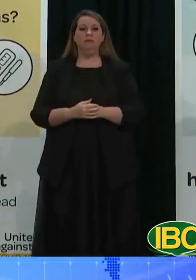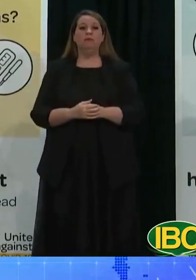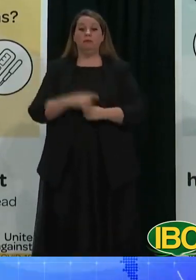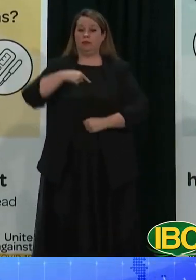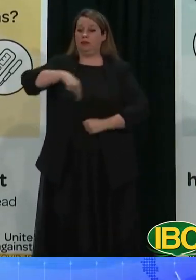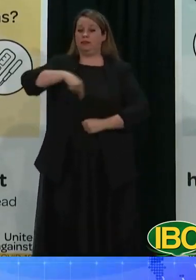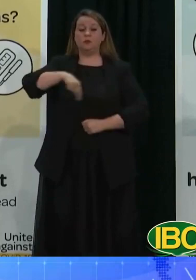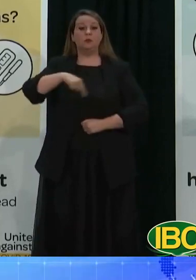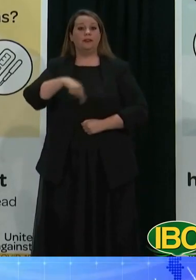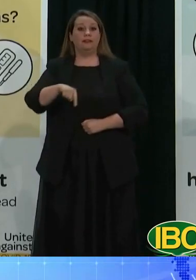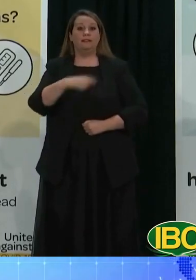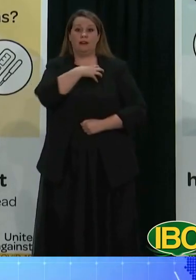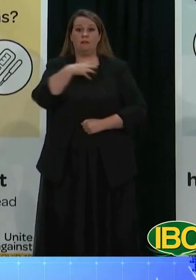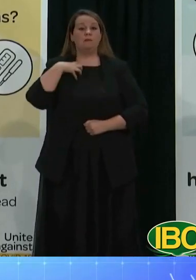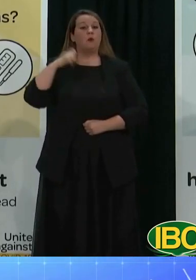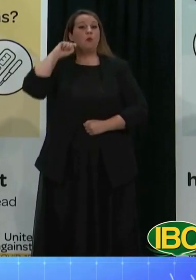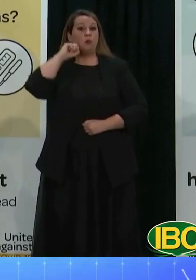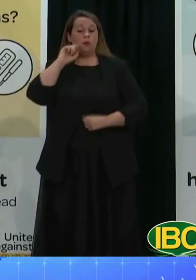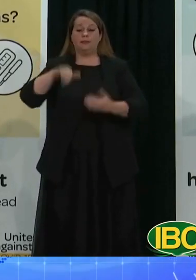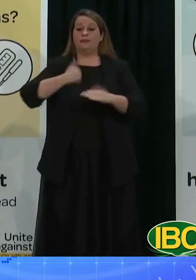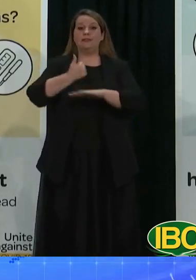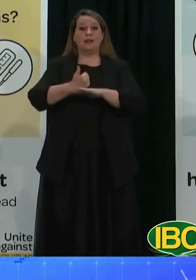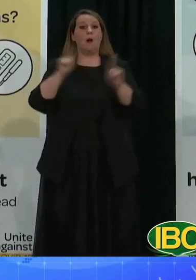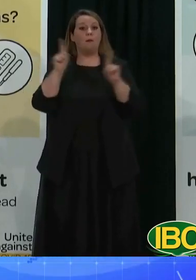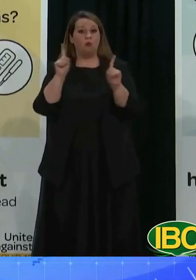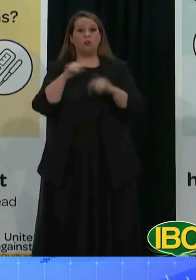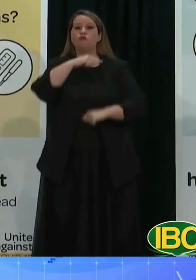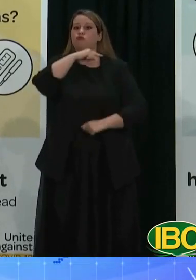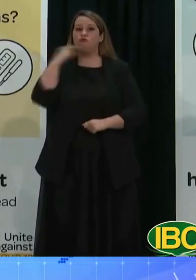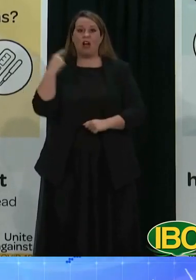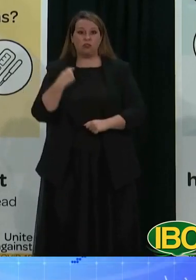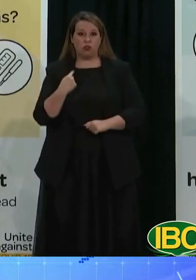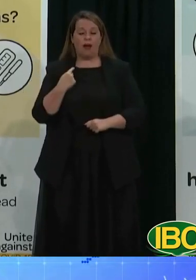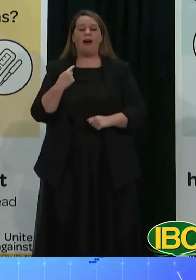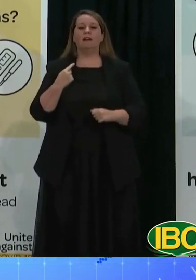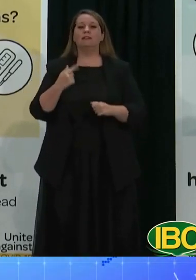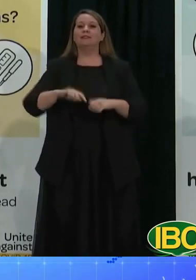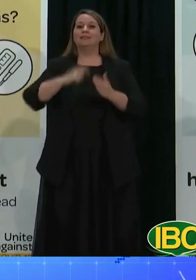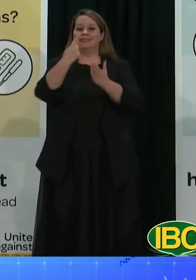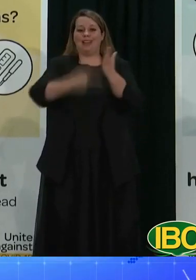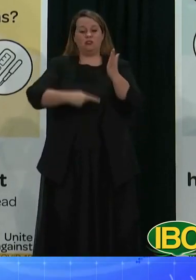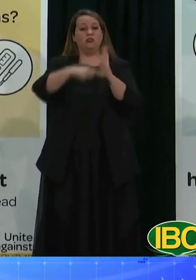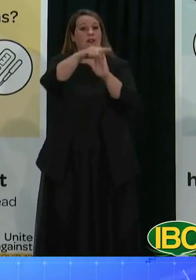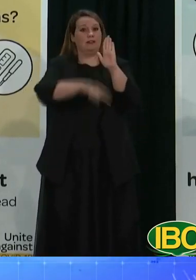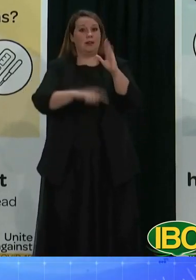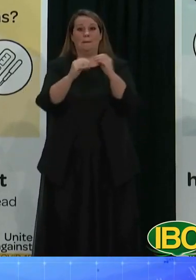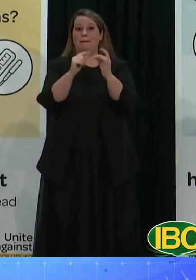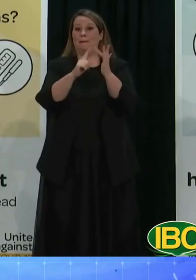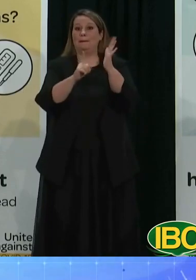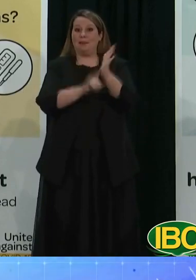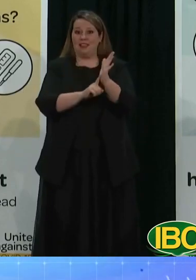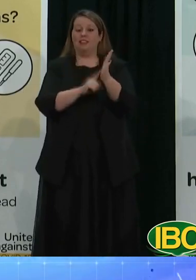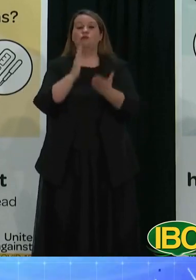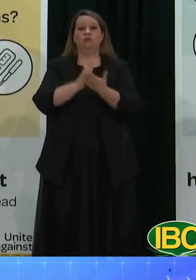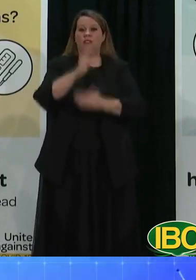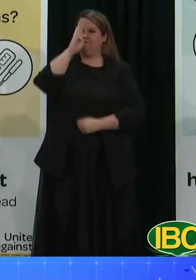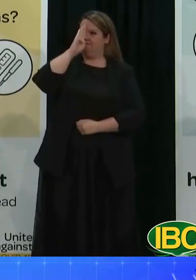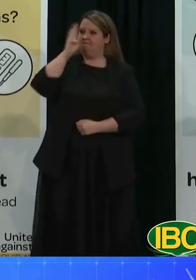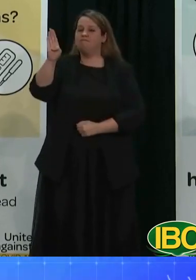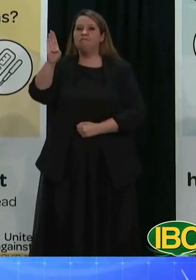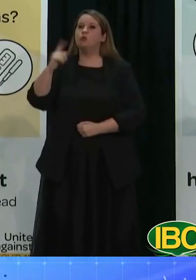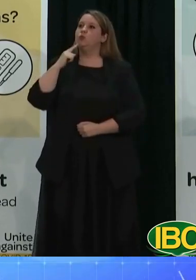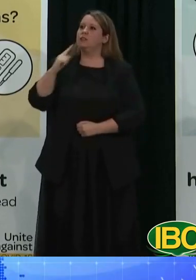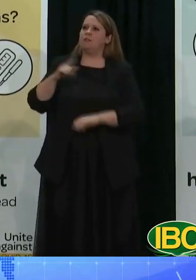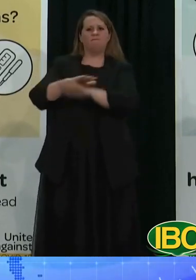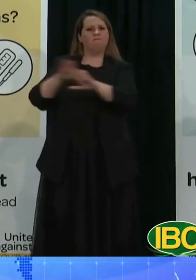cho nước này khả năng đóng băng tài sản của Nga ở New Zealand. Nga người dân và các công ty chuyển tiền và tài sản của họ đến đây để thoát